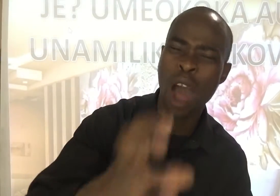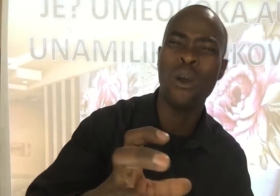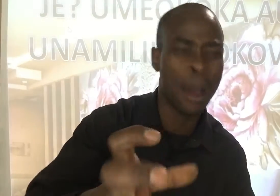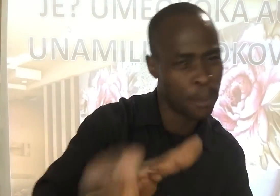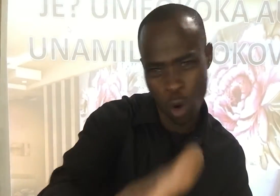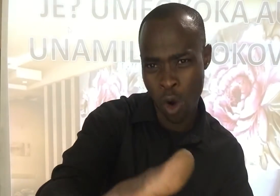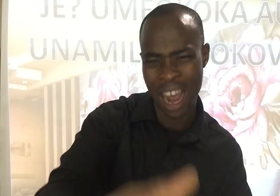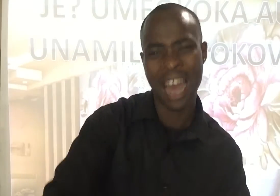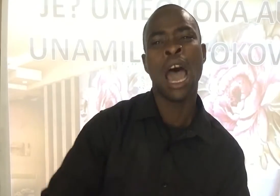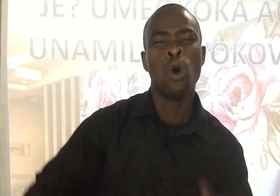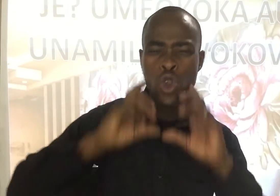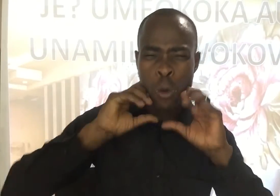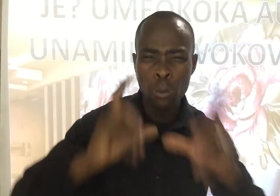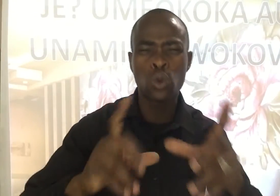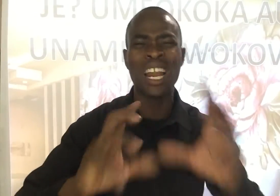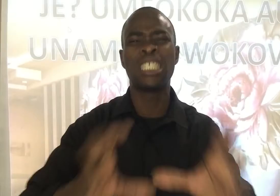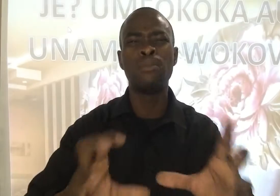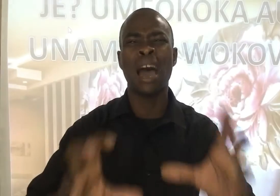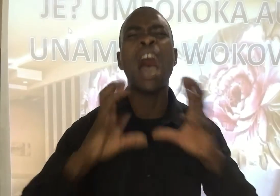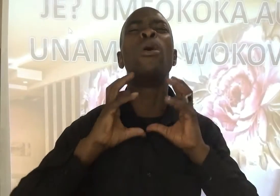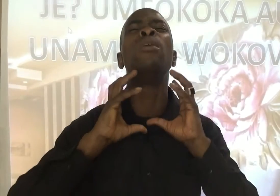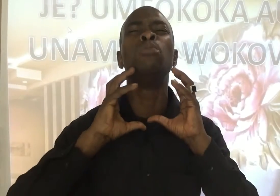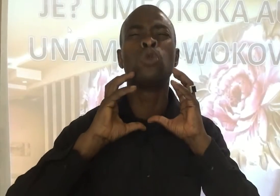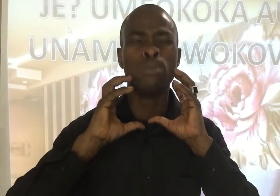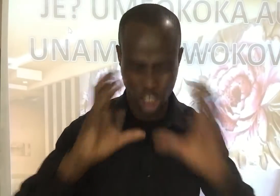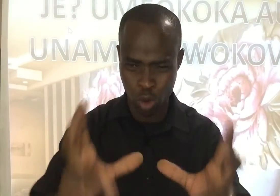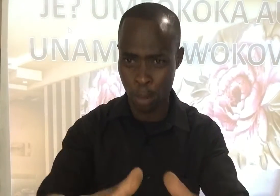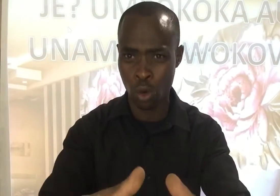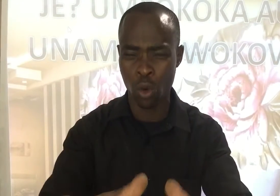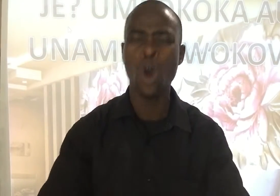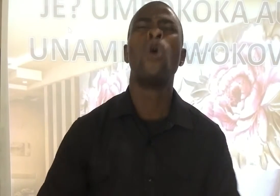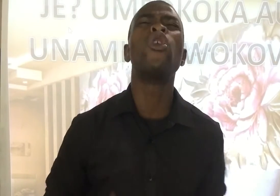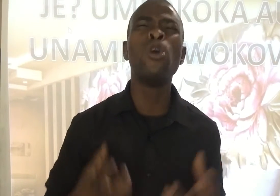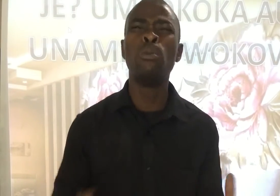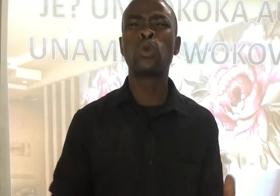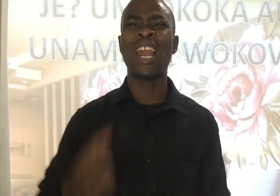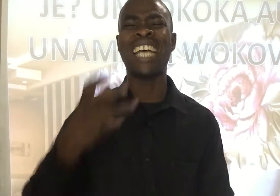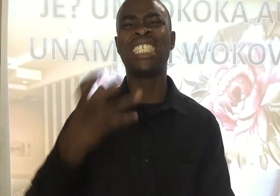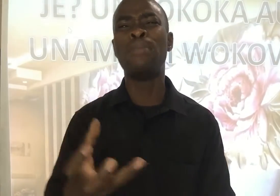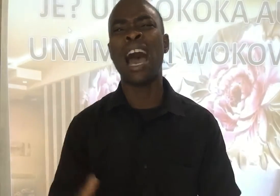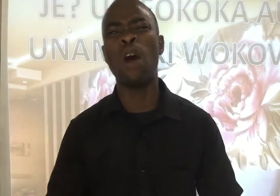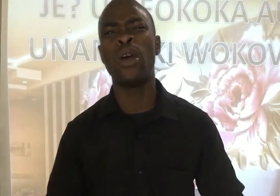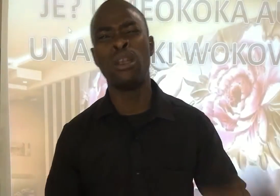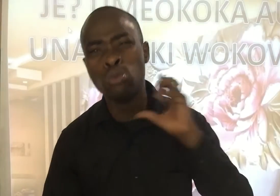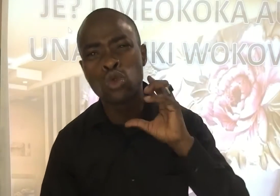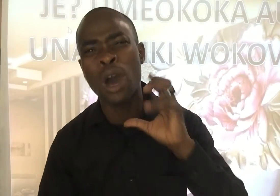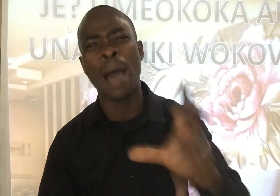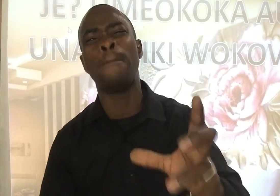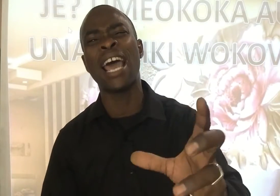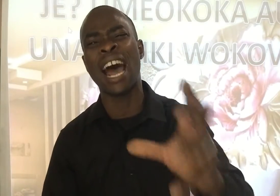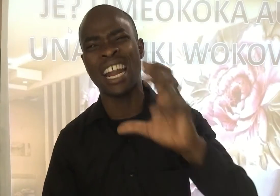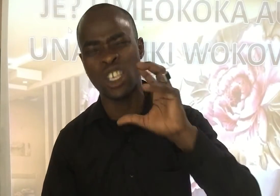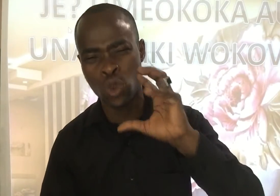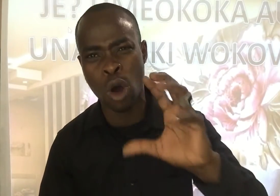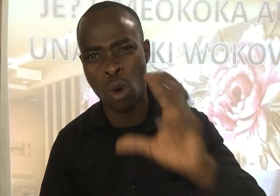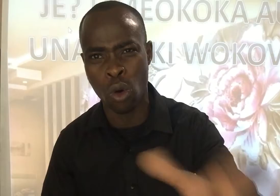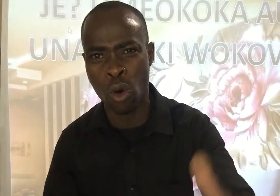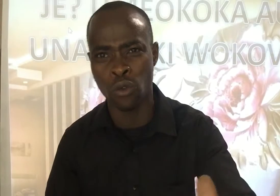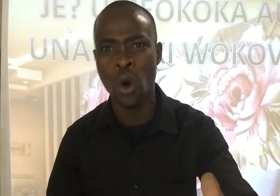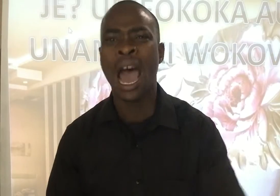awe ameokoka Huyu mtu lazima awe ni mtu mishu wa mungu Huyu mtu lazima awe ni mtu ambaye anajua wokofu